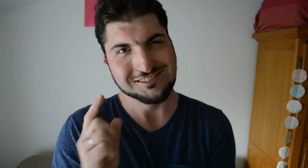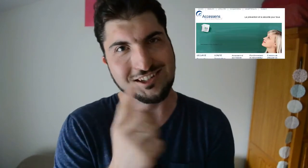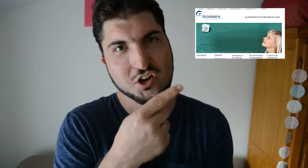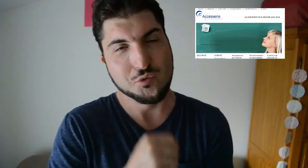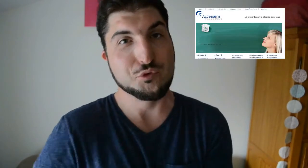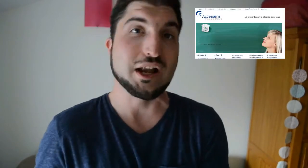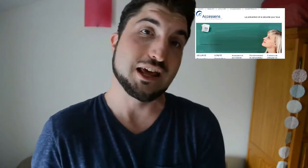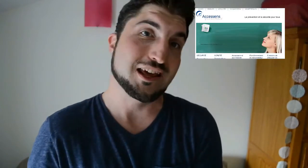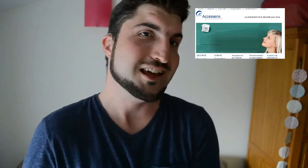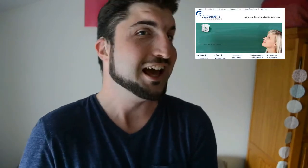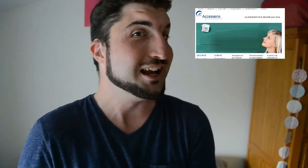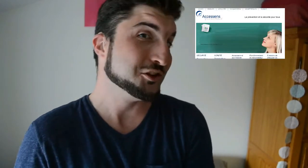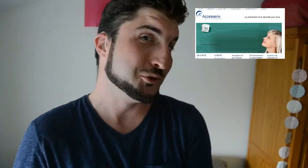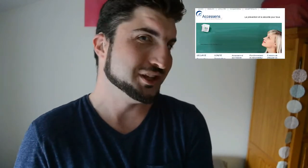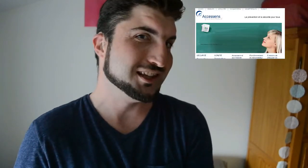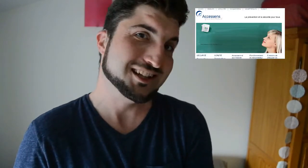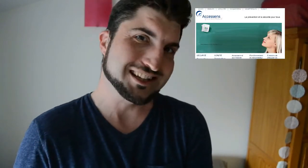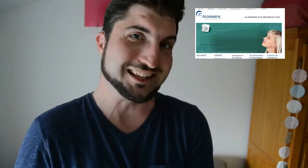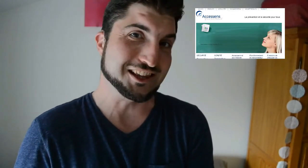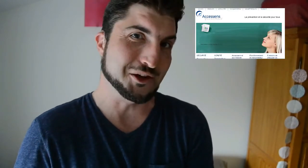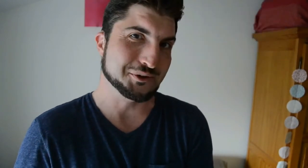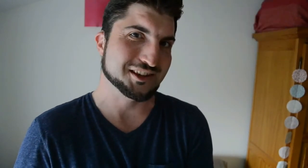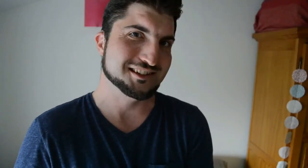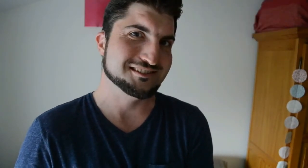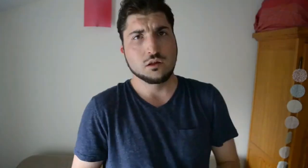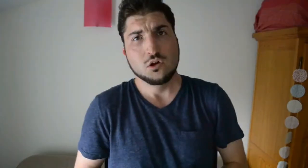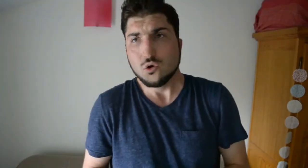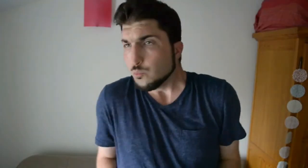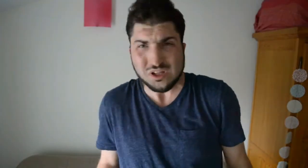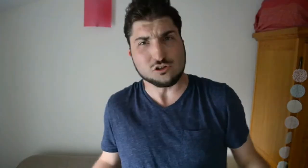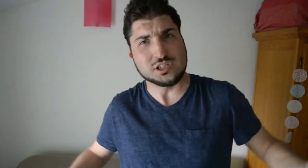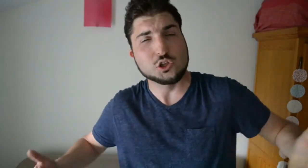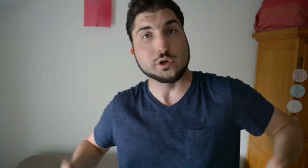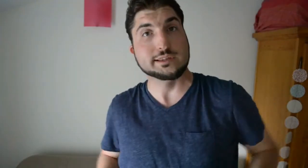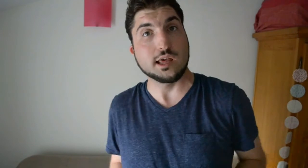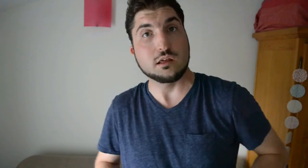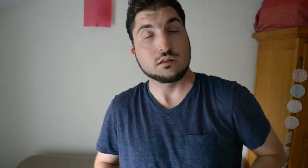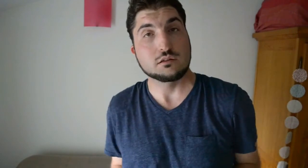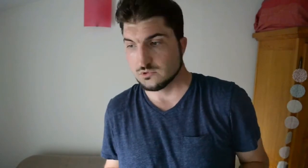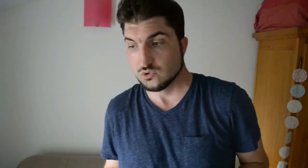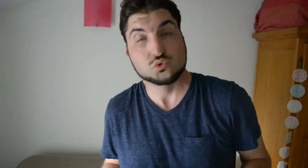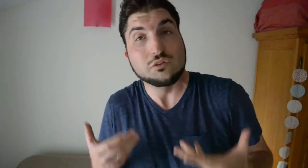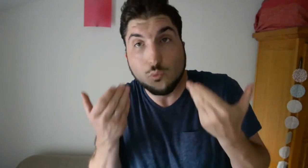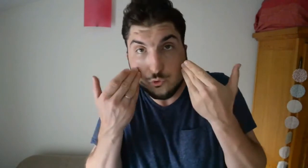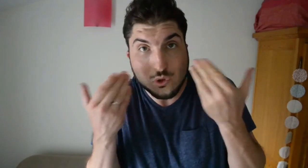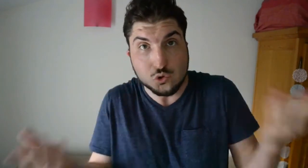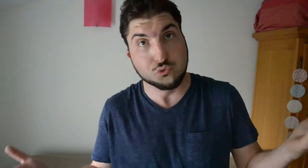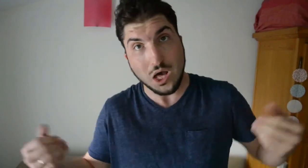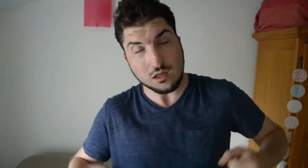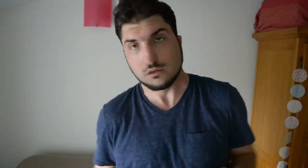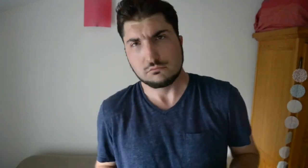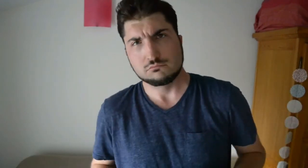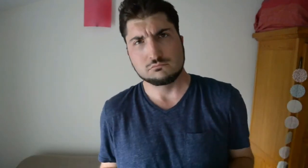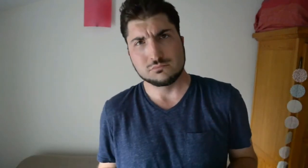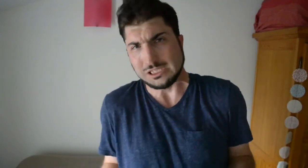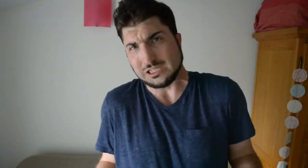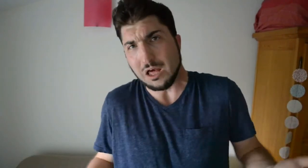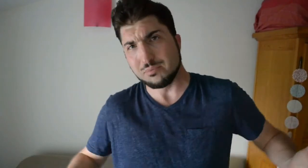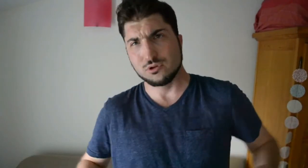vous pouvez aller sur le site d'accessence. Pour être en sécurité, nous avons besoin de voir. C'est simple, non